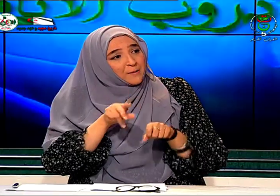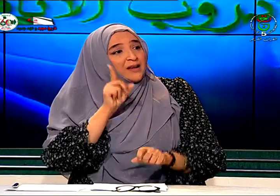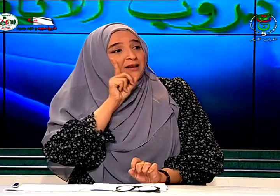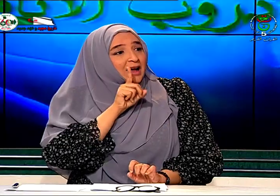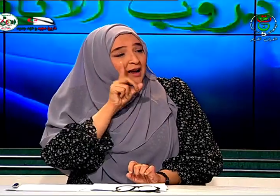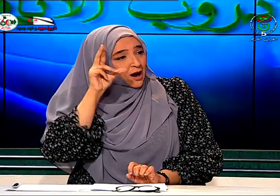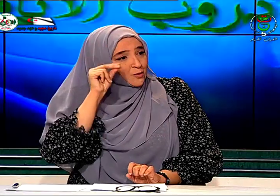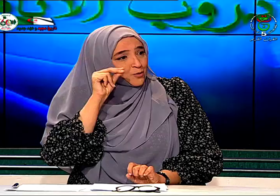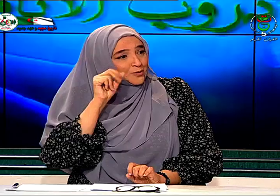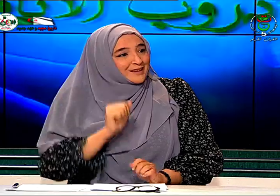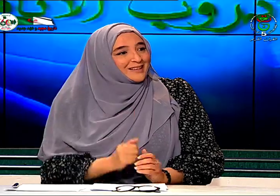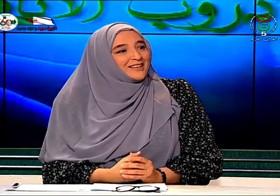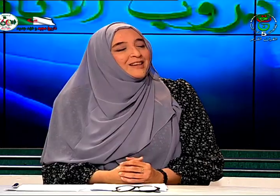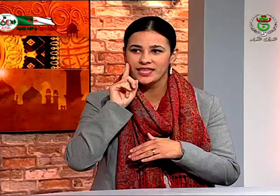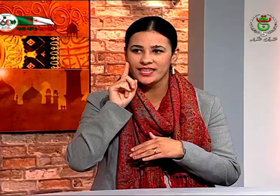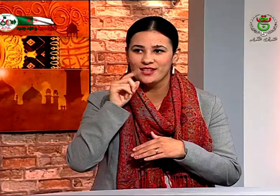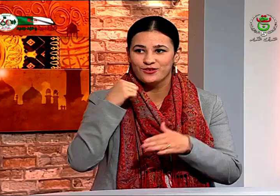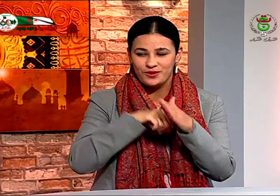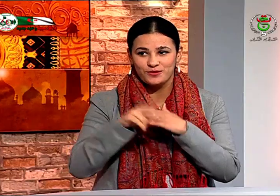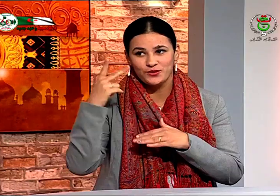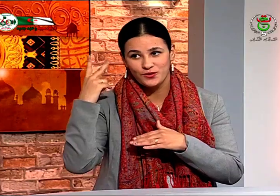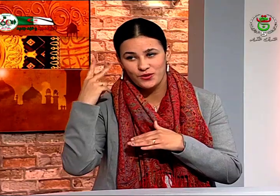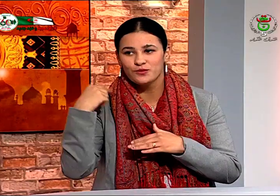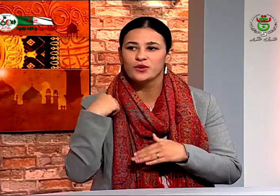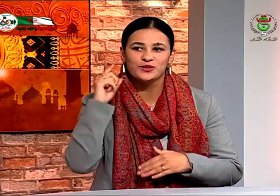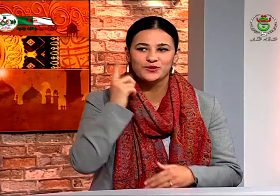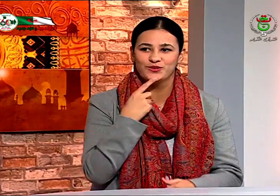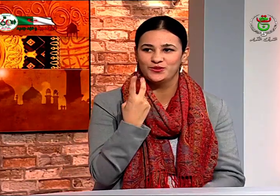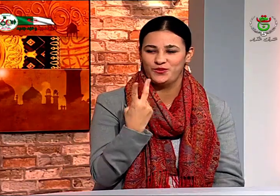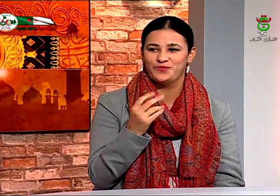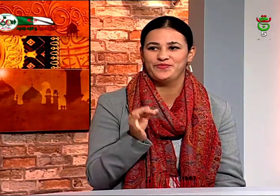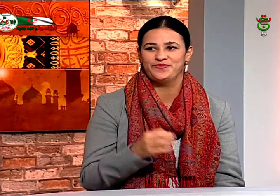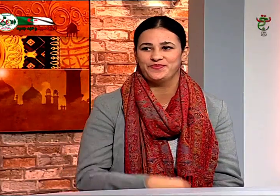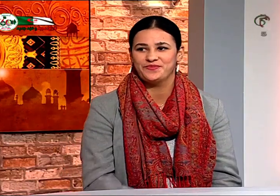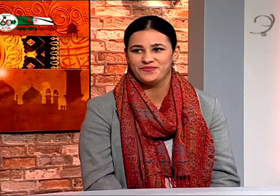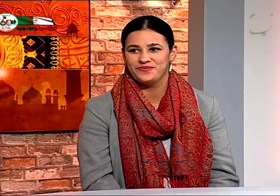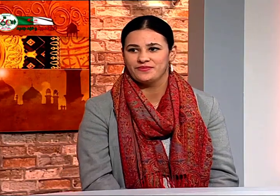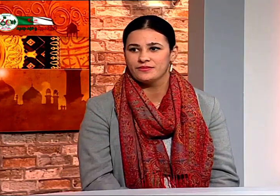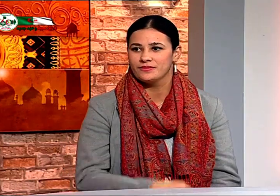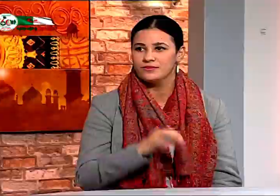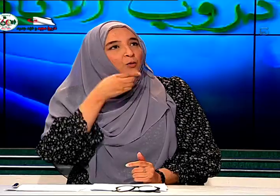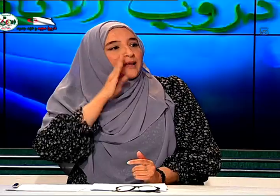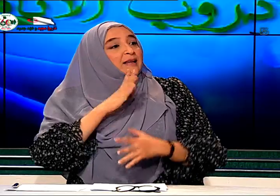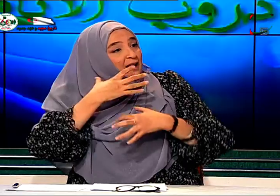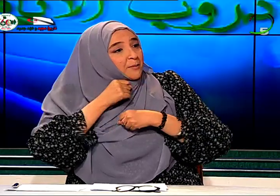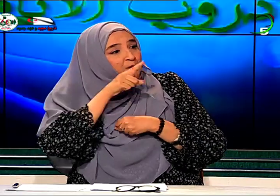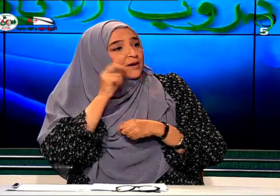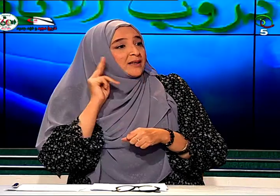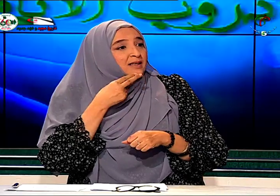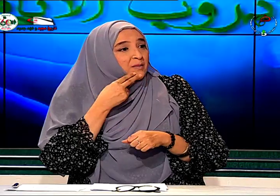أخ أو أخت توأم يعني تسمع وأنا صم يعني الوالدين تقبلوا أنك صم